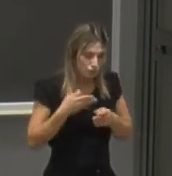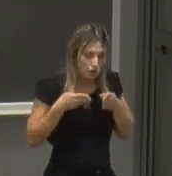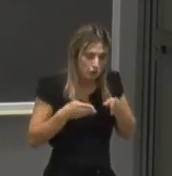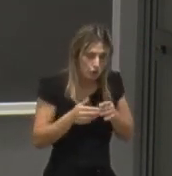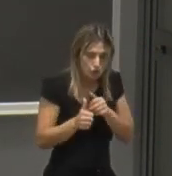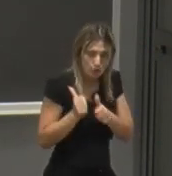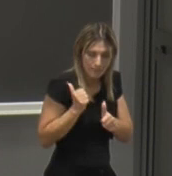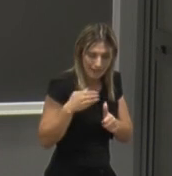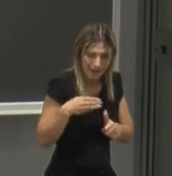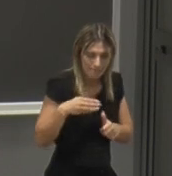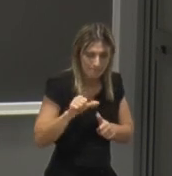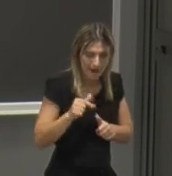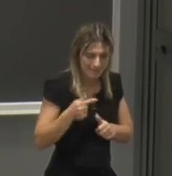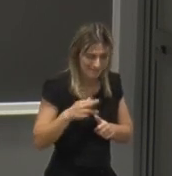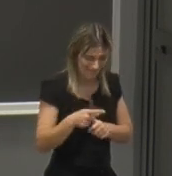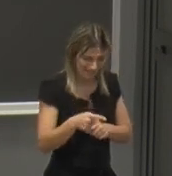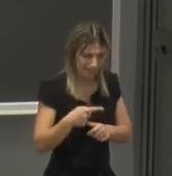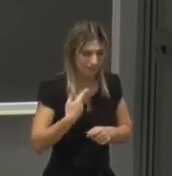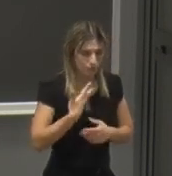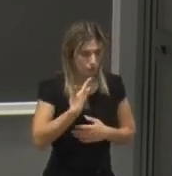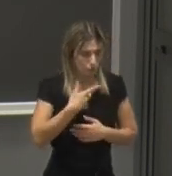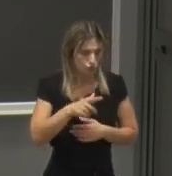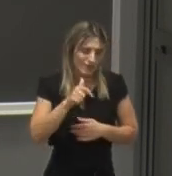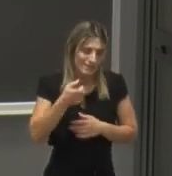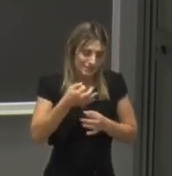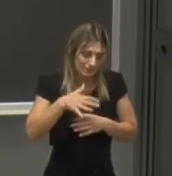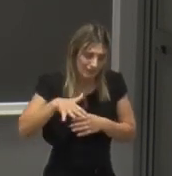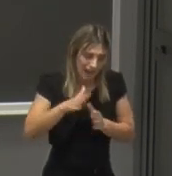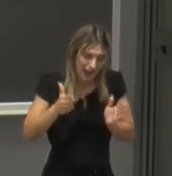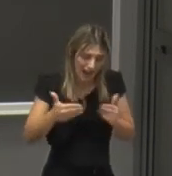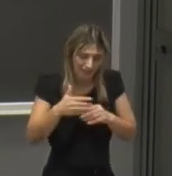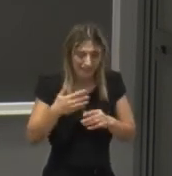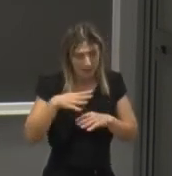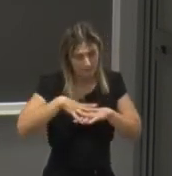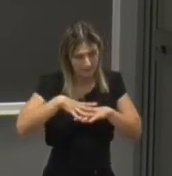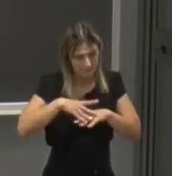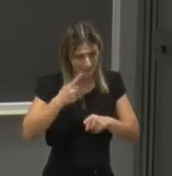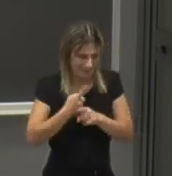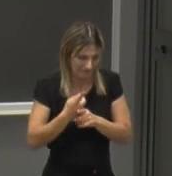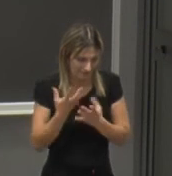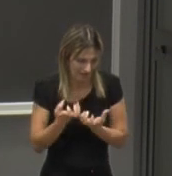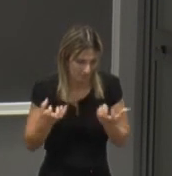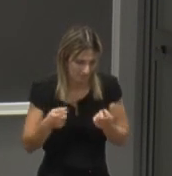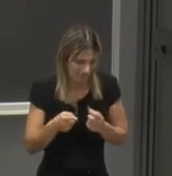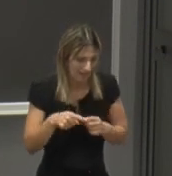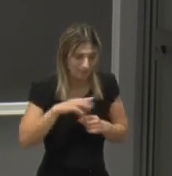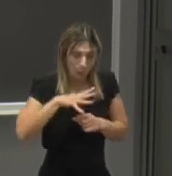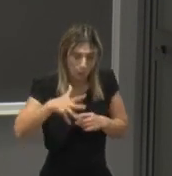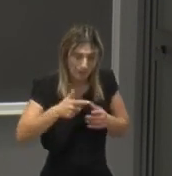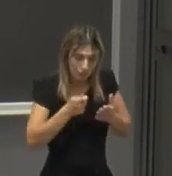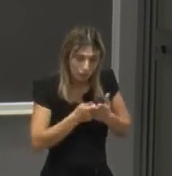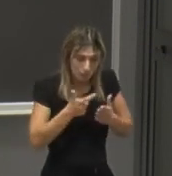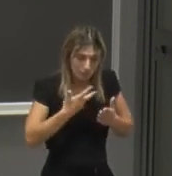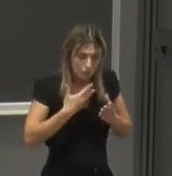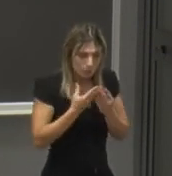premaster per la laurea magistrale in matematica diciamo in area matematica applicata un'altra cosa importante